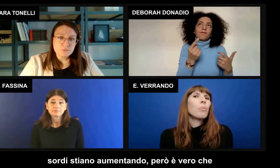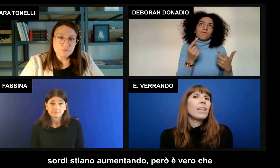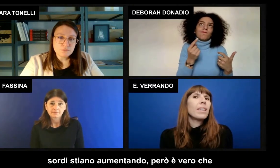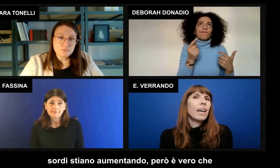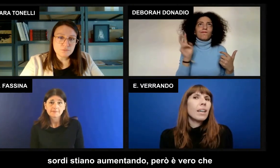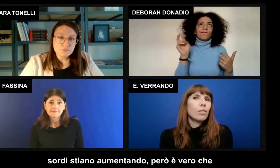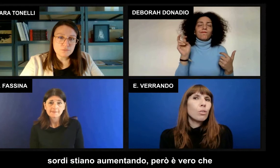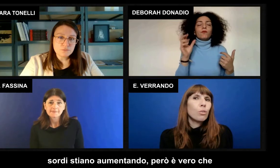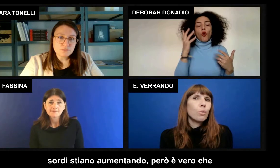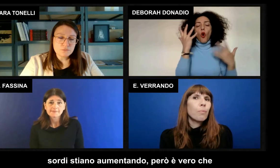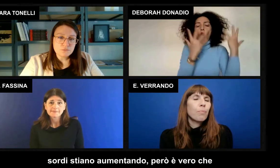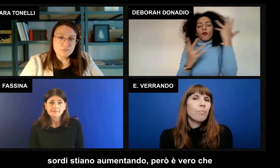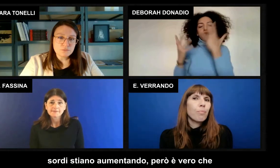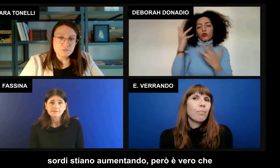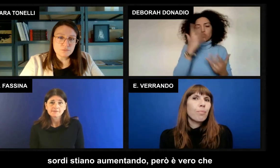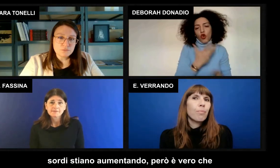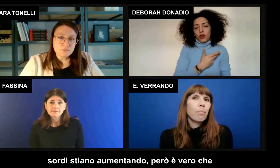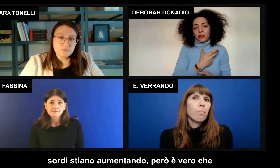stiano aumentando.